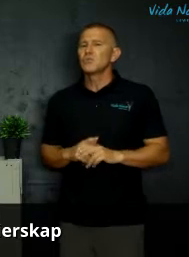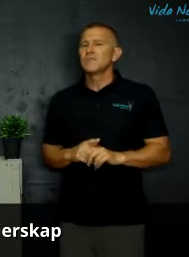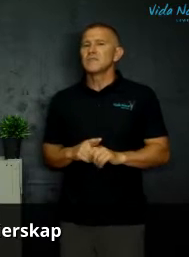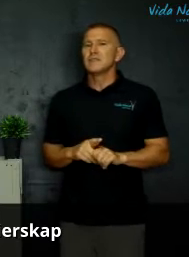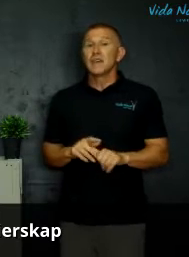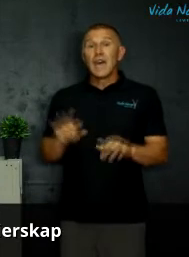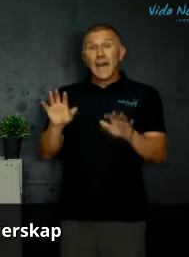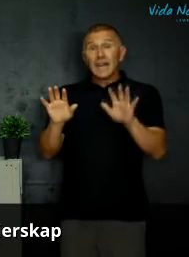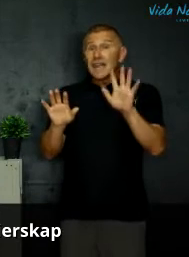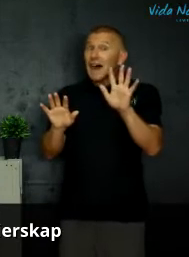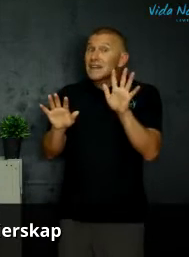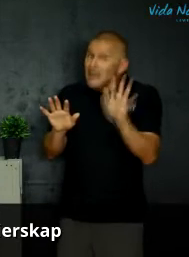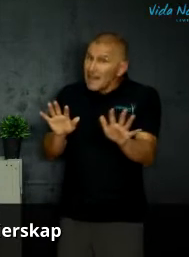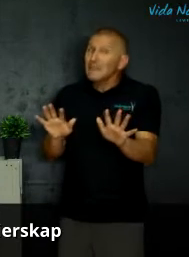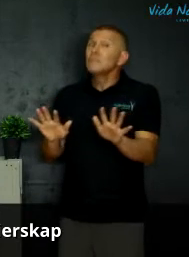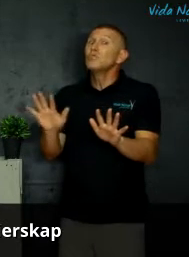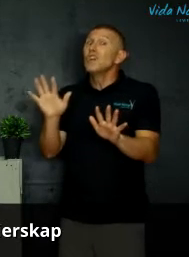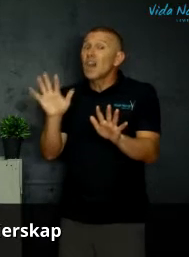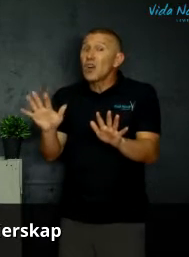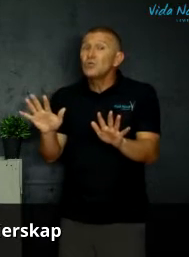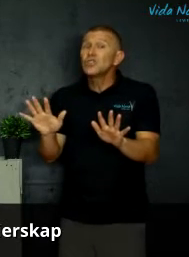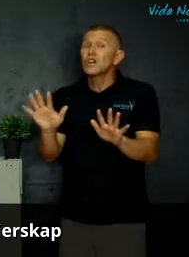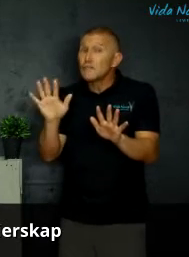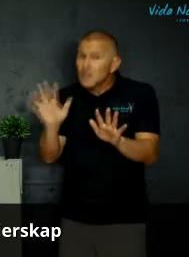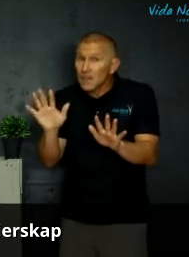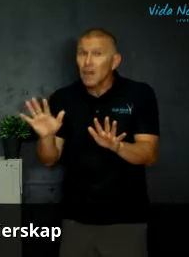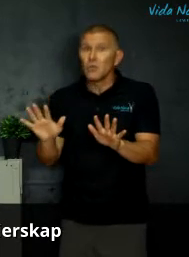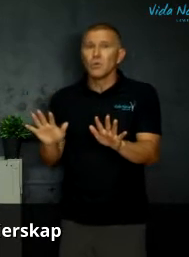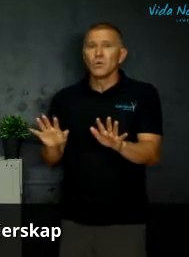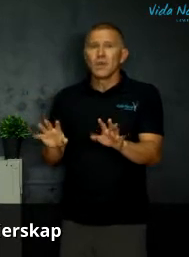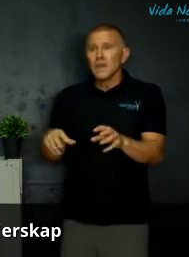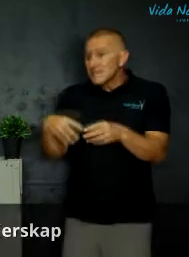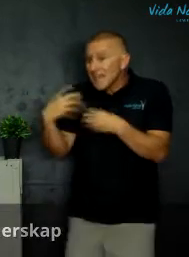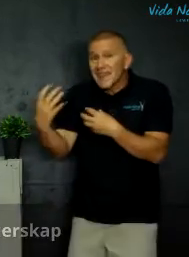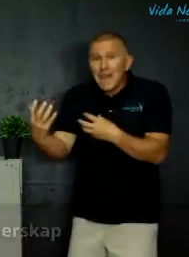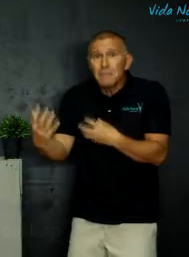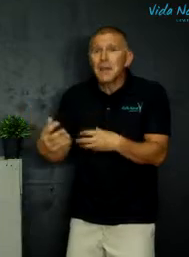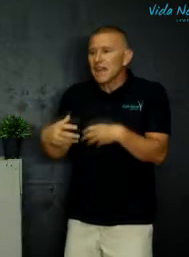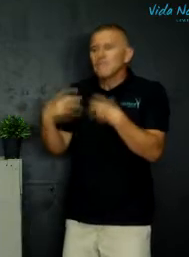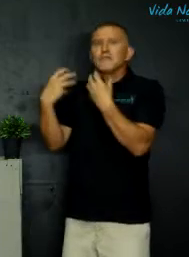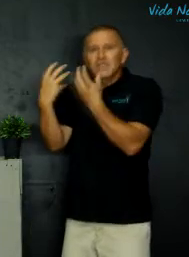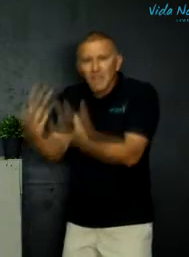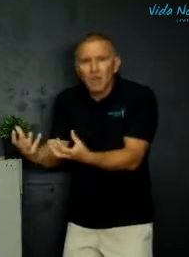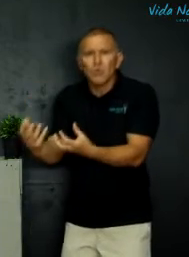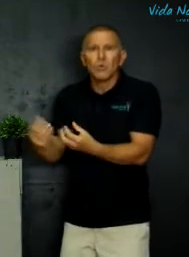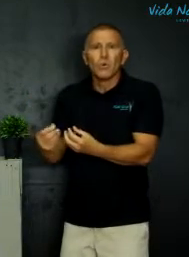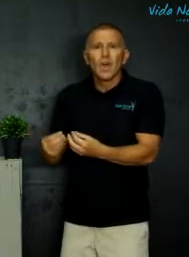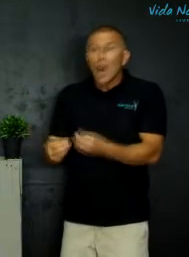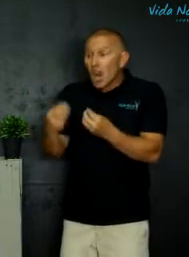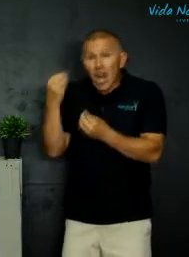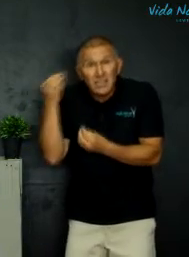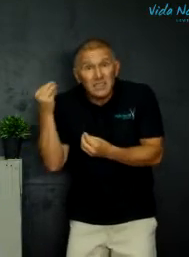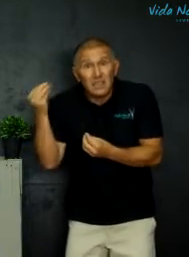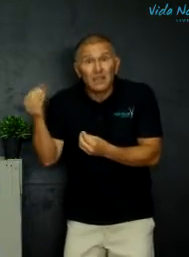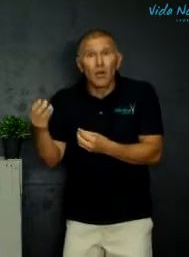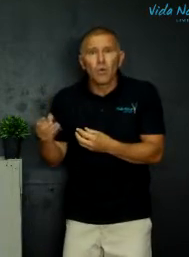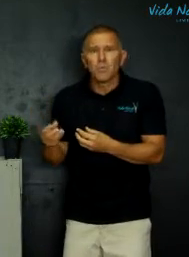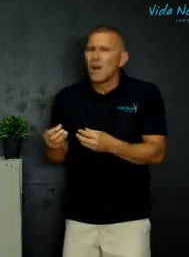posities die atleet moet die coach vertrou sy gameplan vertrou luister na om